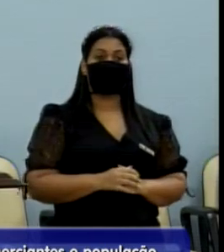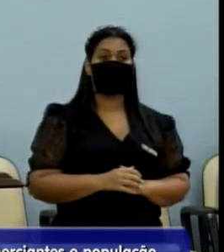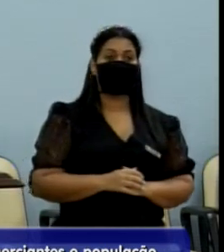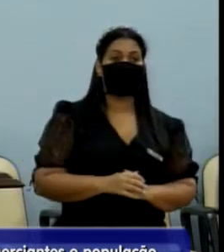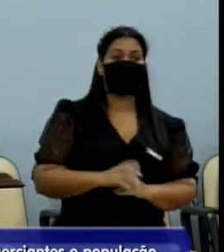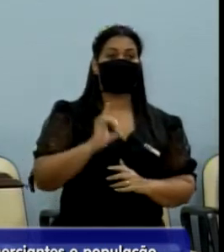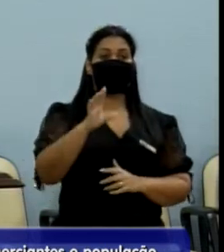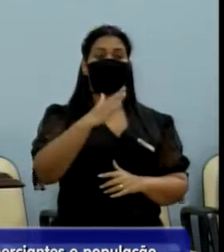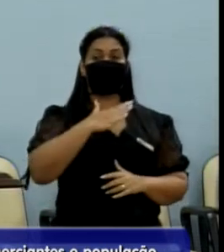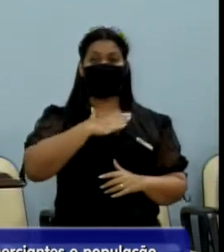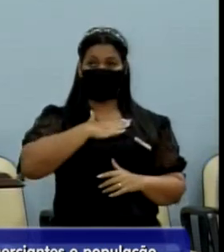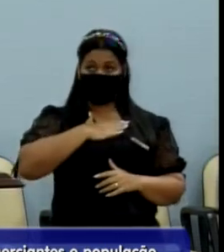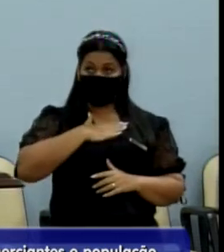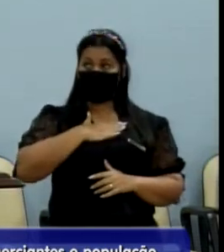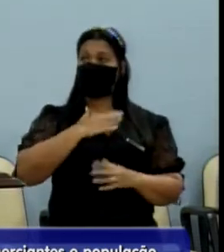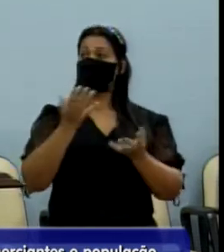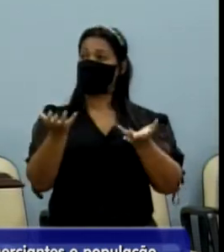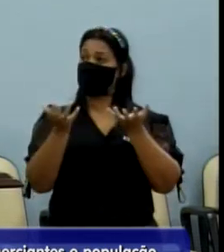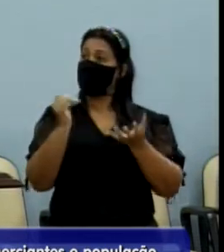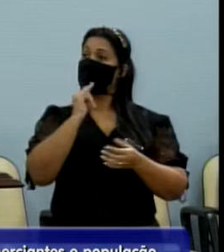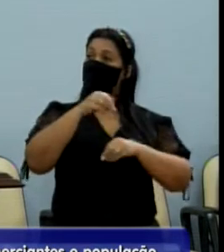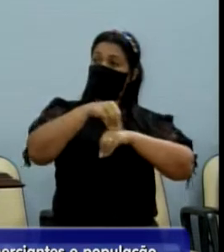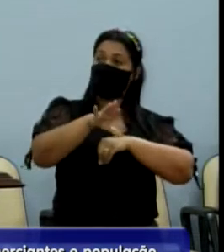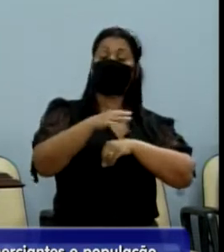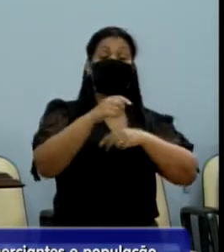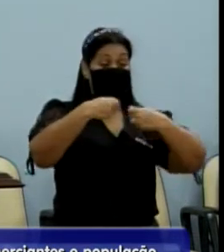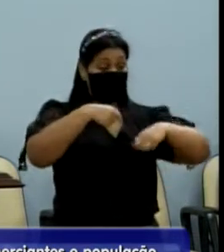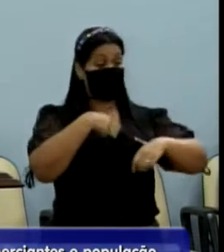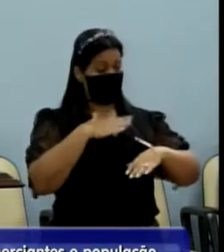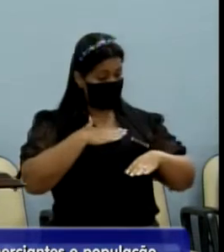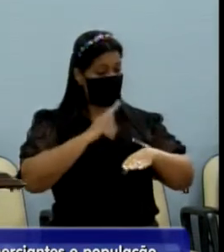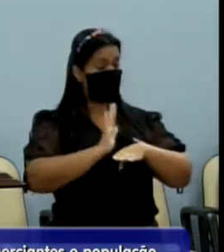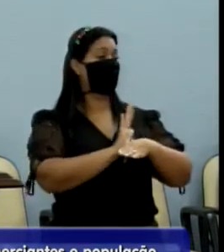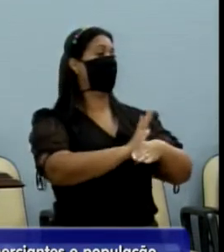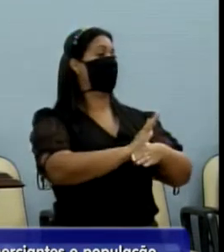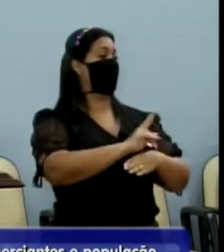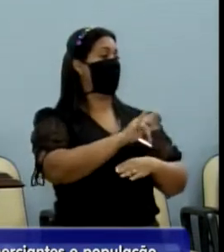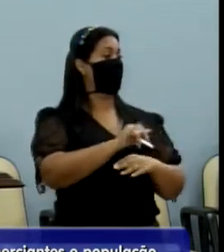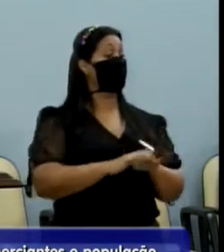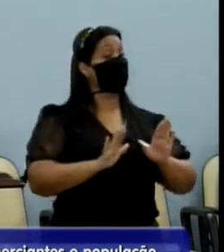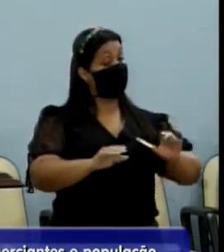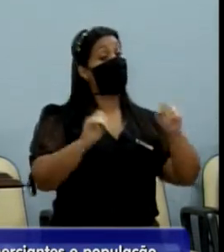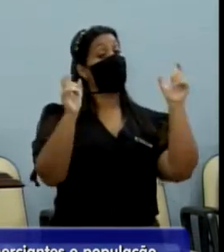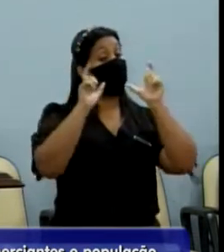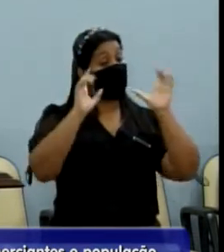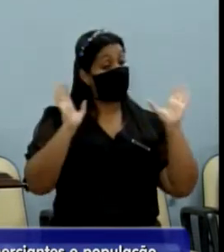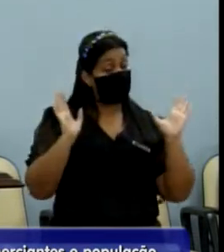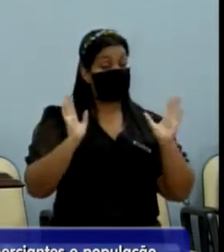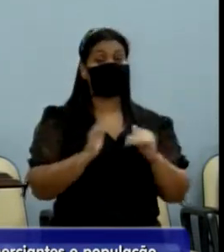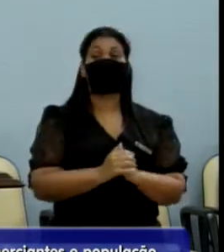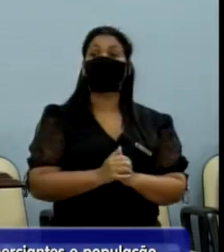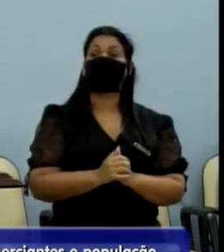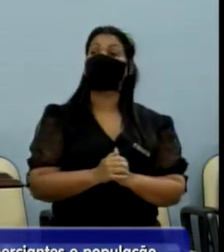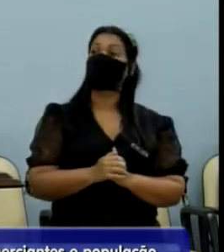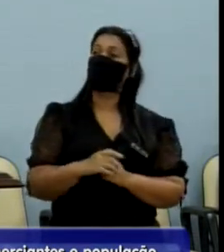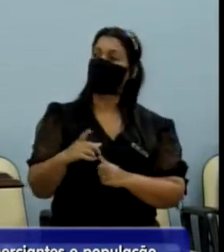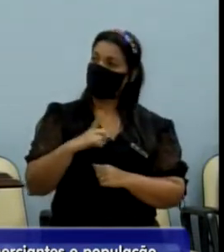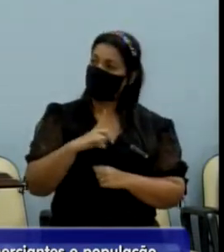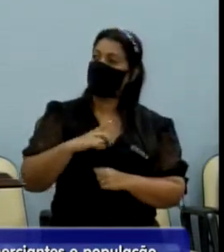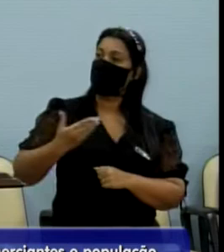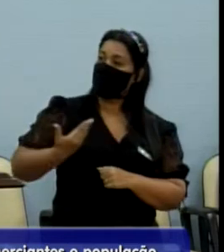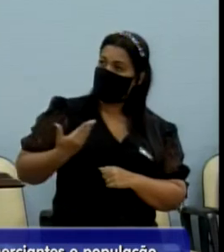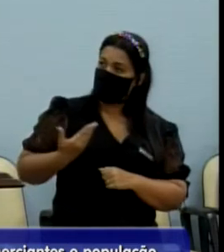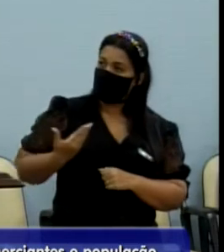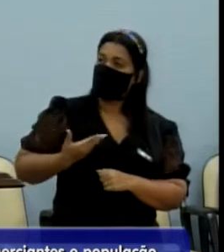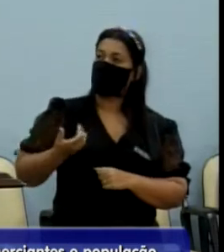Só que eu quero dizer para vocês, que se vocês precisarem de mim, eu estou à disposição, mas só que eu queria dar um alerta. Eu tenho amigos